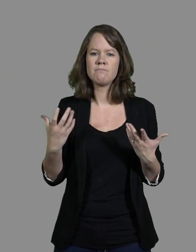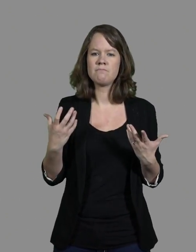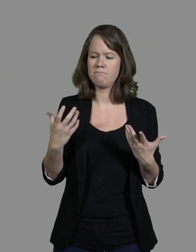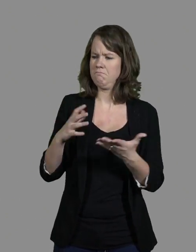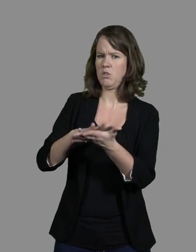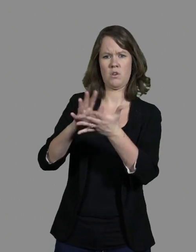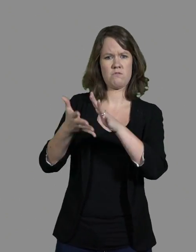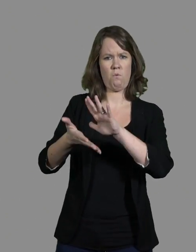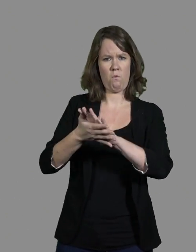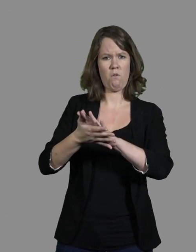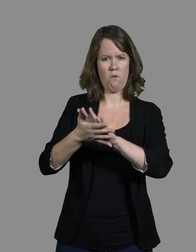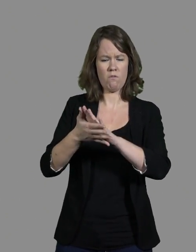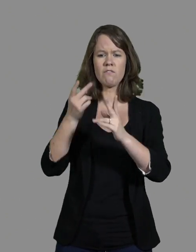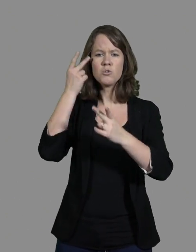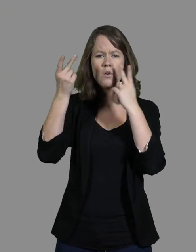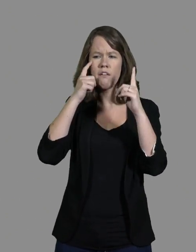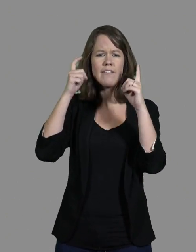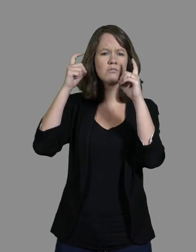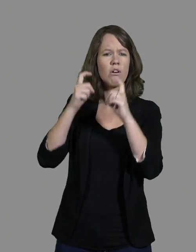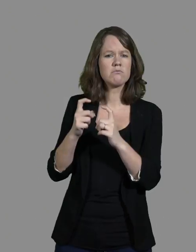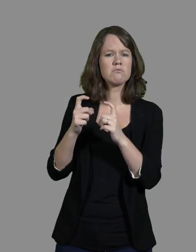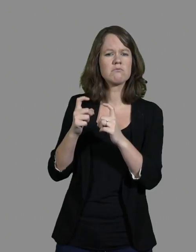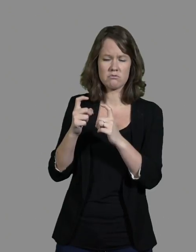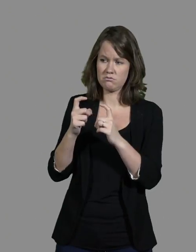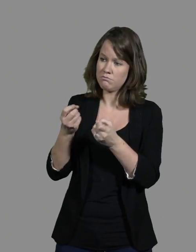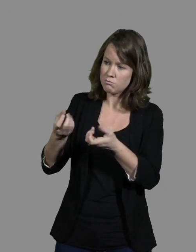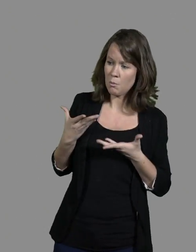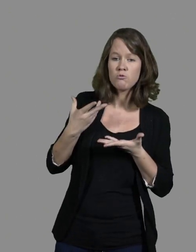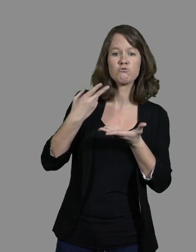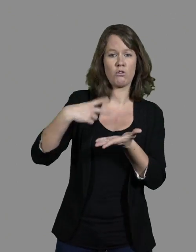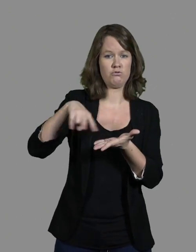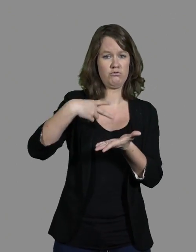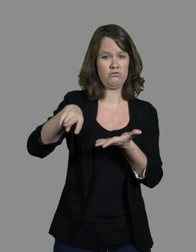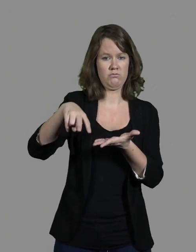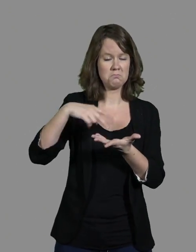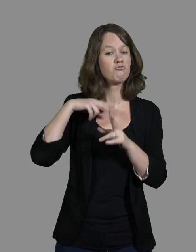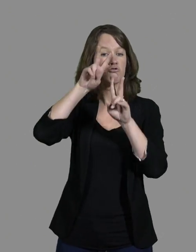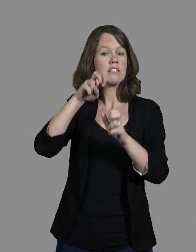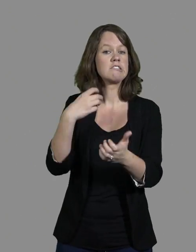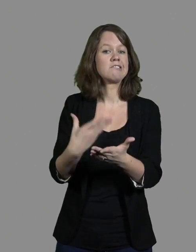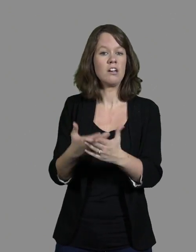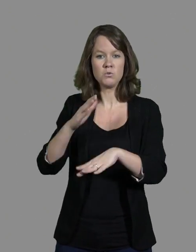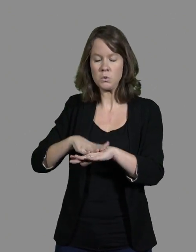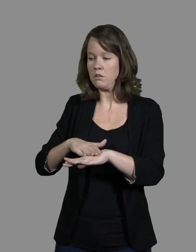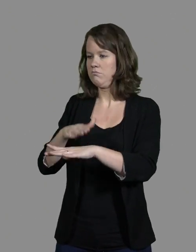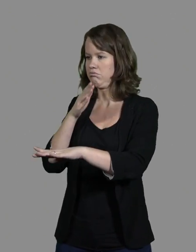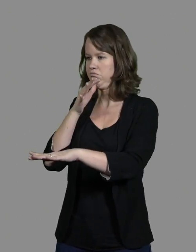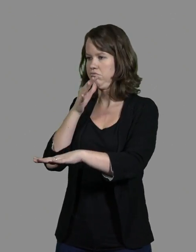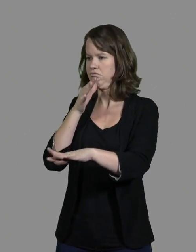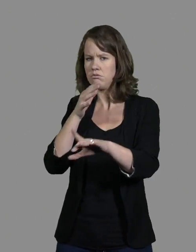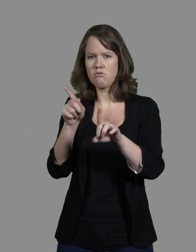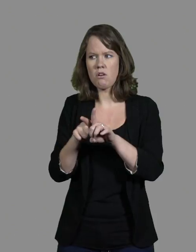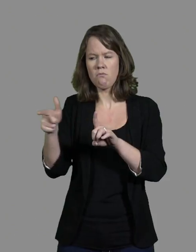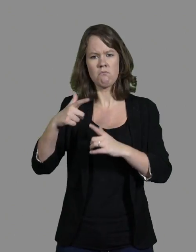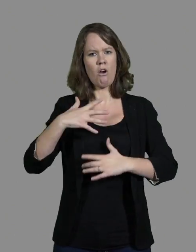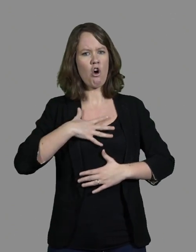déficientes visuelles, enfin une association qui me permettrait, moi, de danser. J'ai vu quand même qu'il y avait pas mal de freins, de gens, d'appréhension en